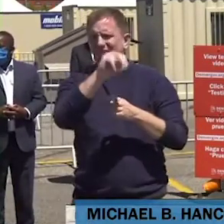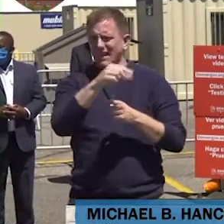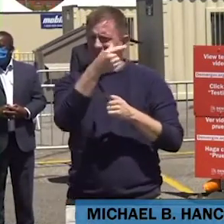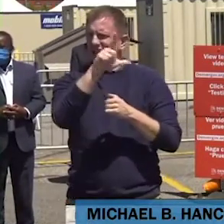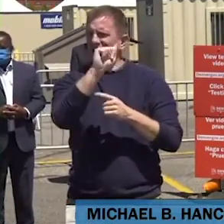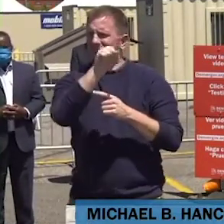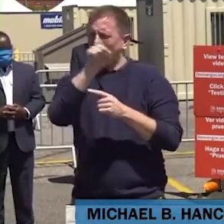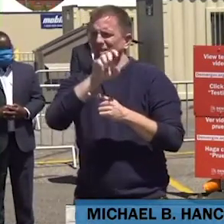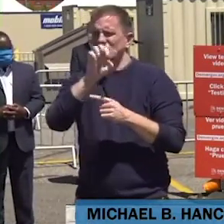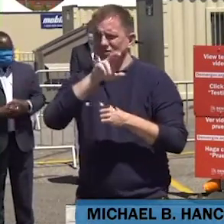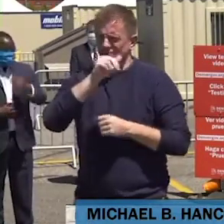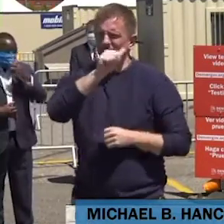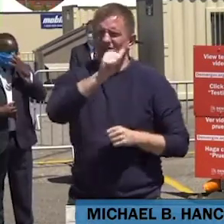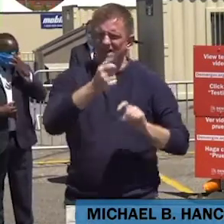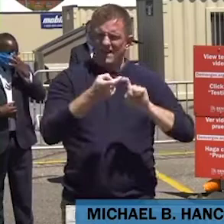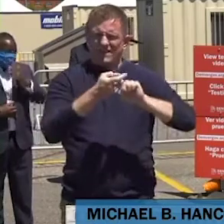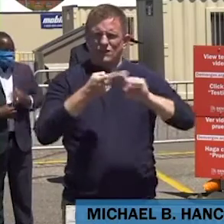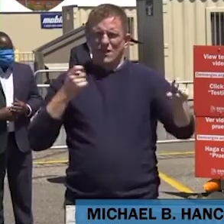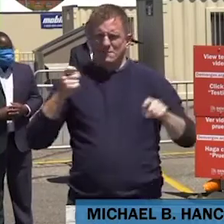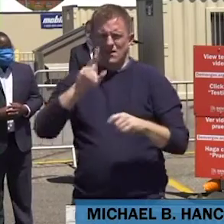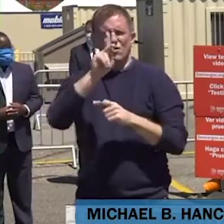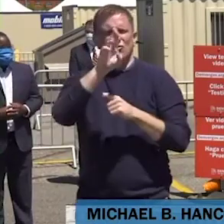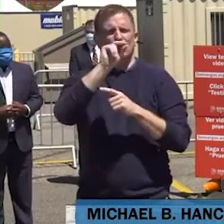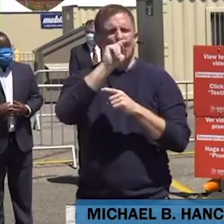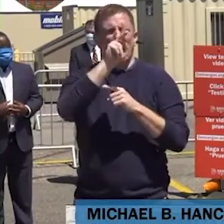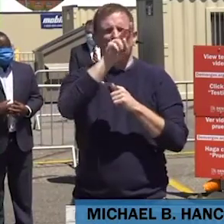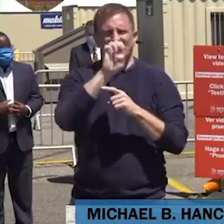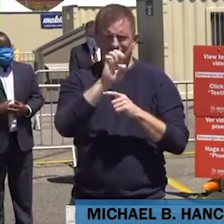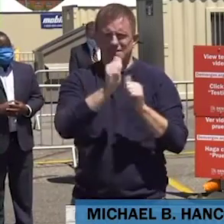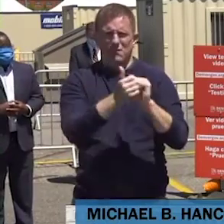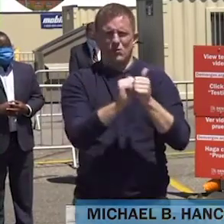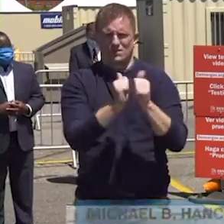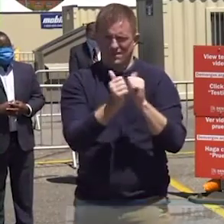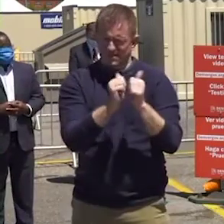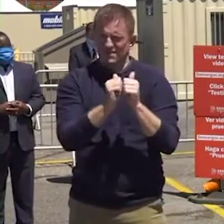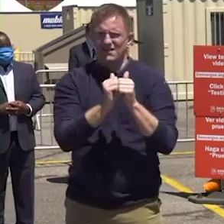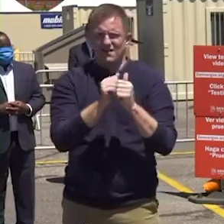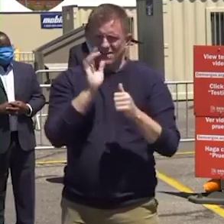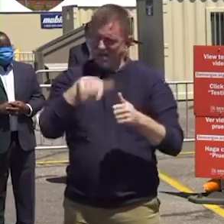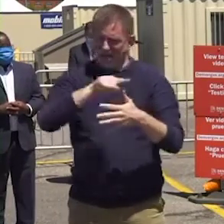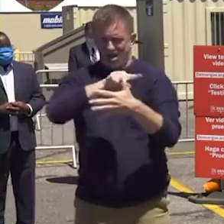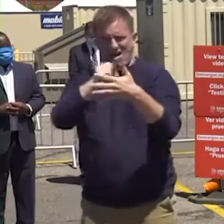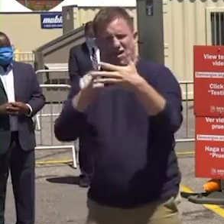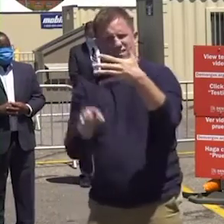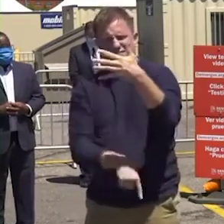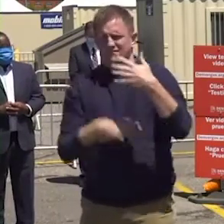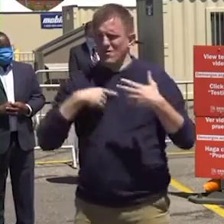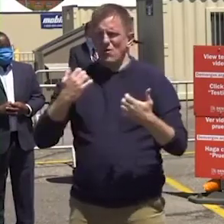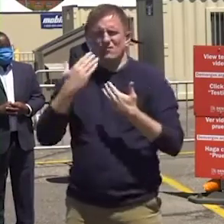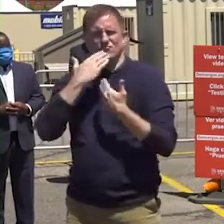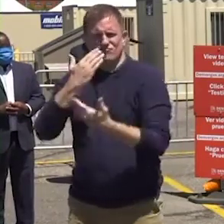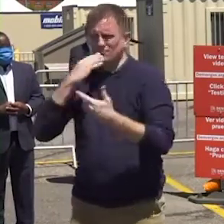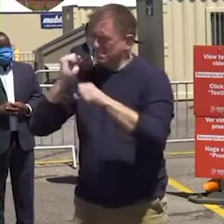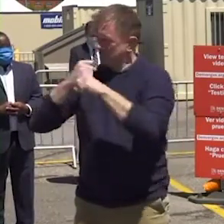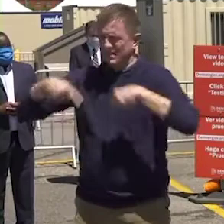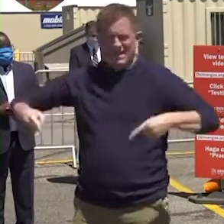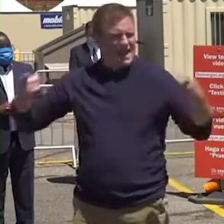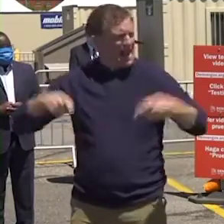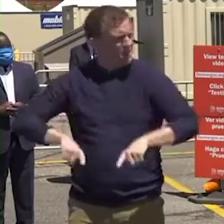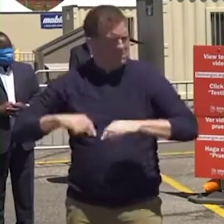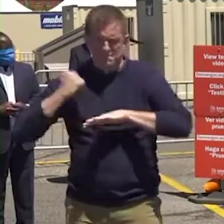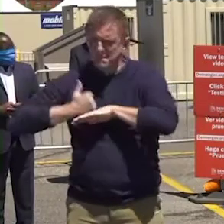gracias por abrir este sitio para nosotros. Antes de que venga Murphy para proveernos un poco de más detalle de lo que la gente puede esperar